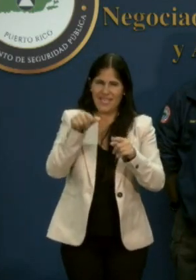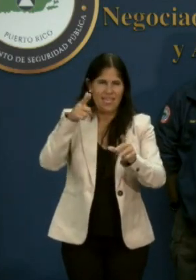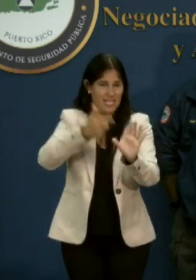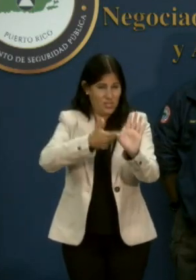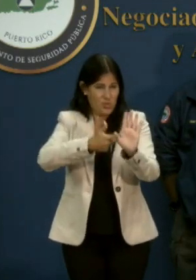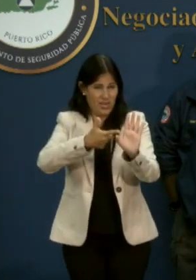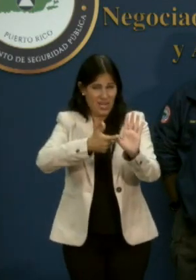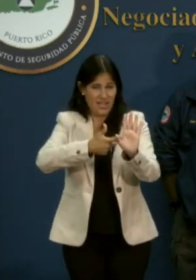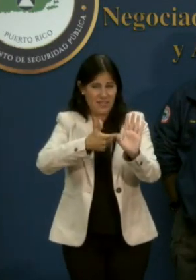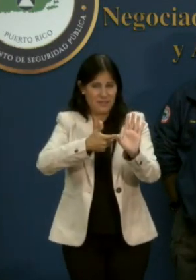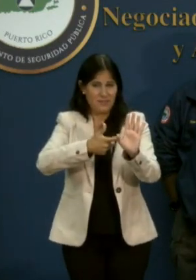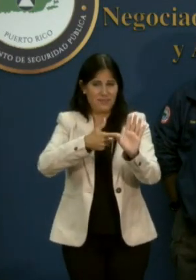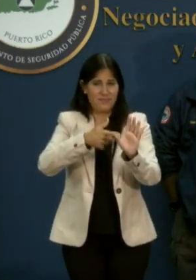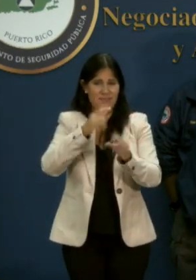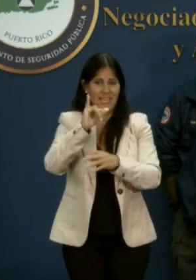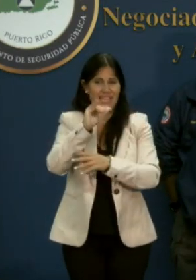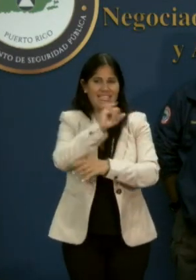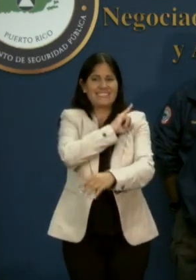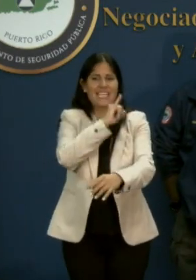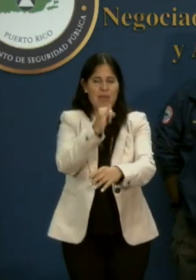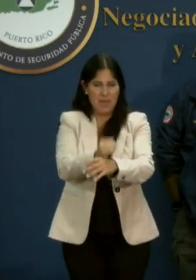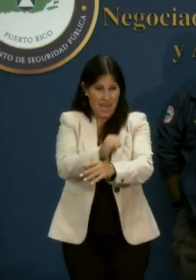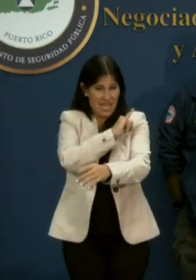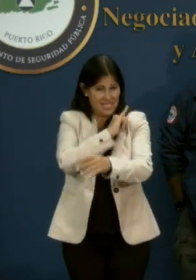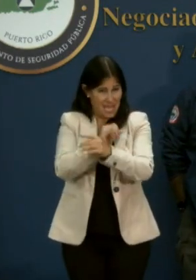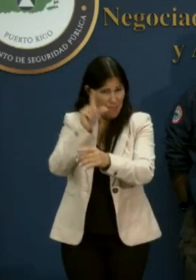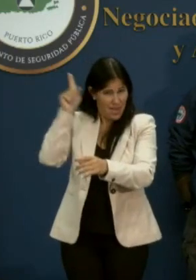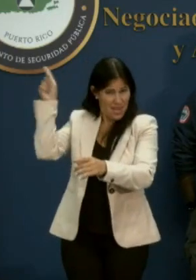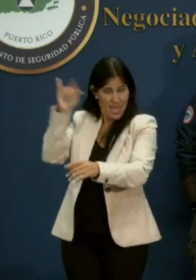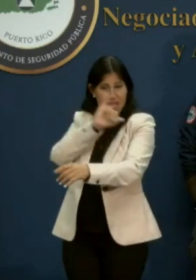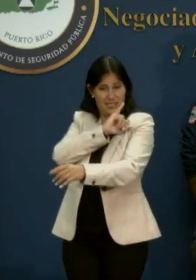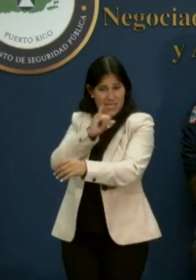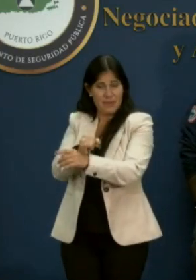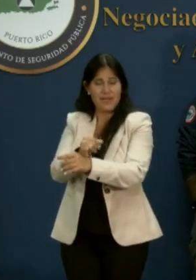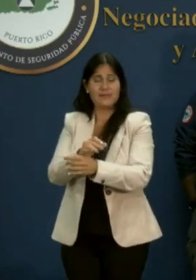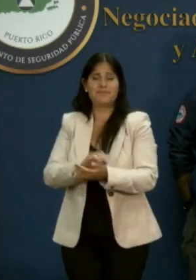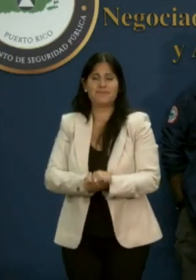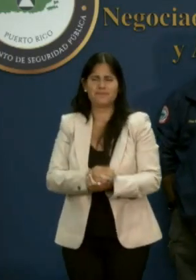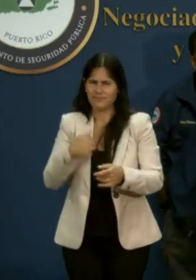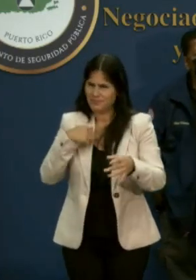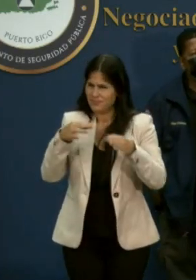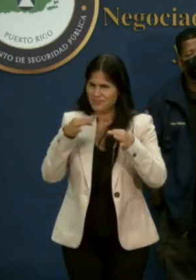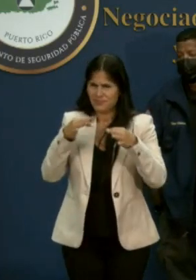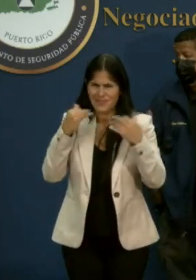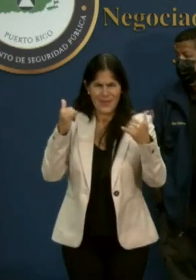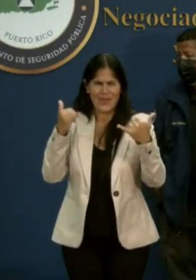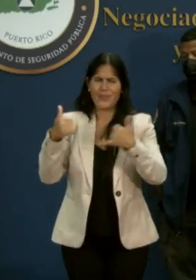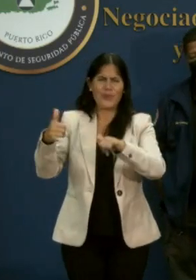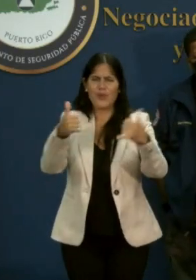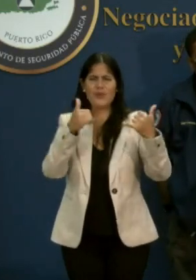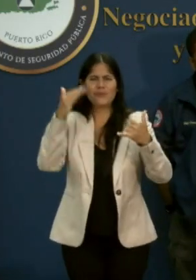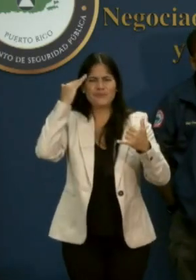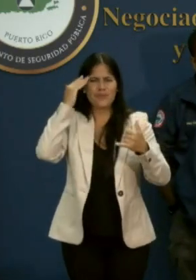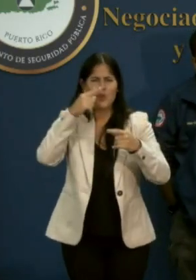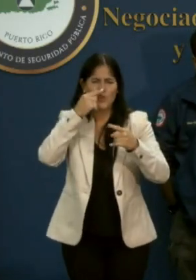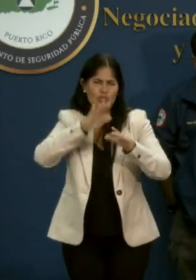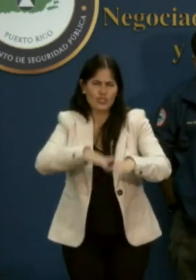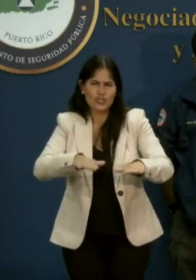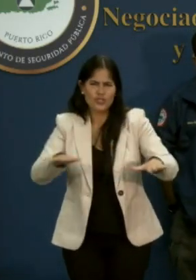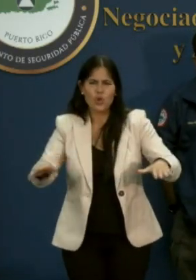Isabela. Es correcto. Y yo le explico esto como aquel juego que uno jugaba cuando niño, de chico paralizado, un, dos, tres, pescado.